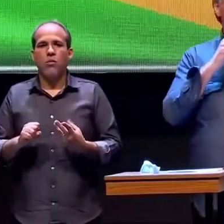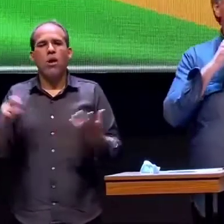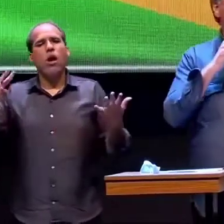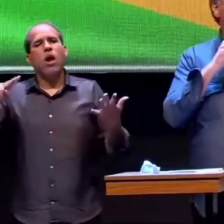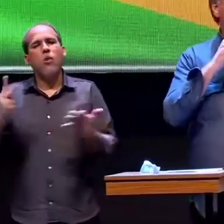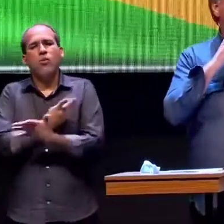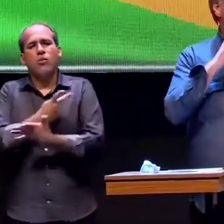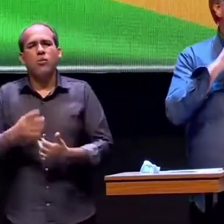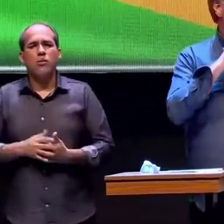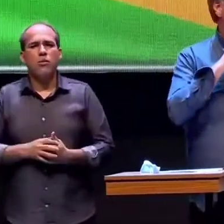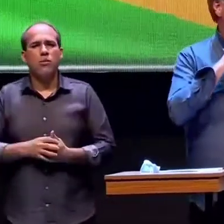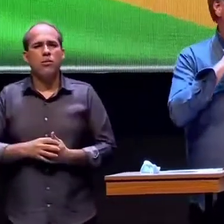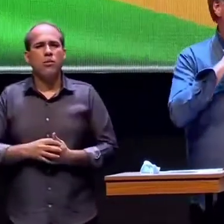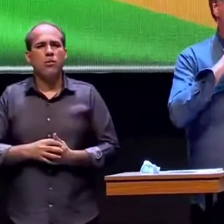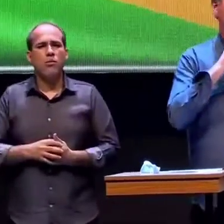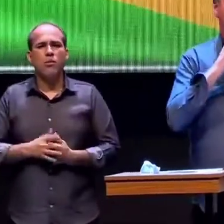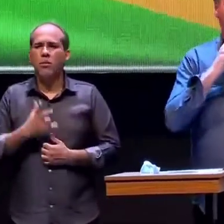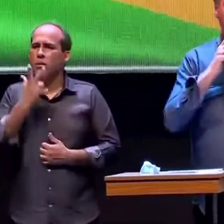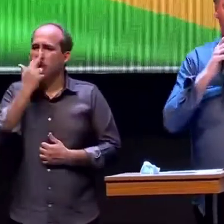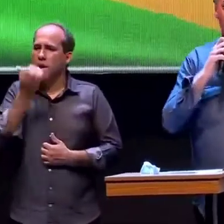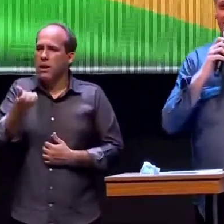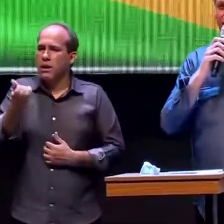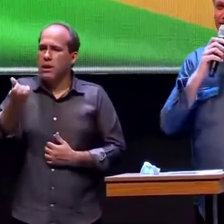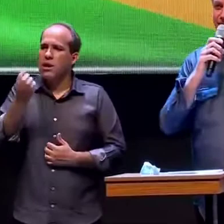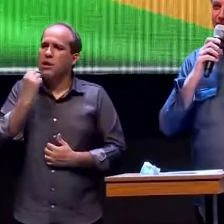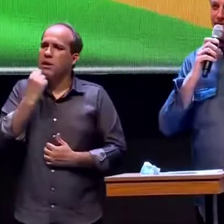aconteceu o meia dúzia de setembro